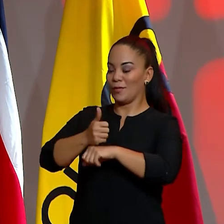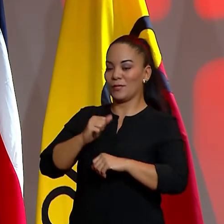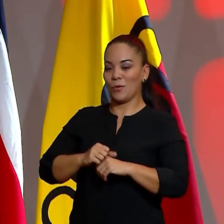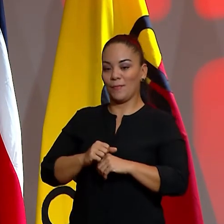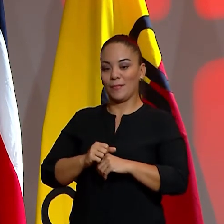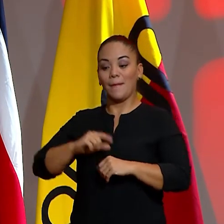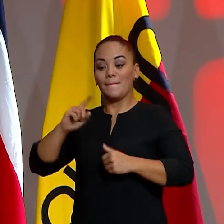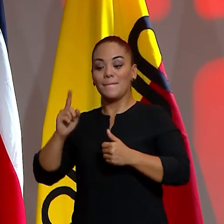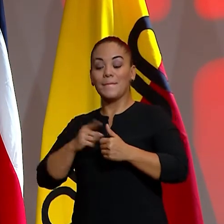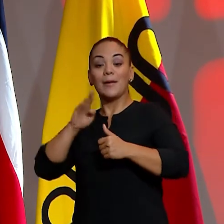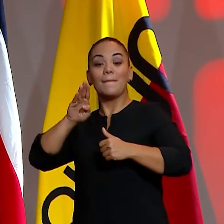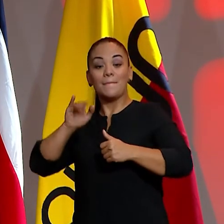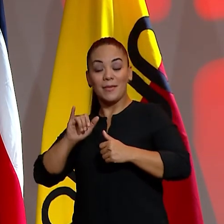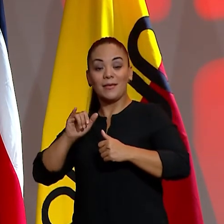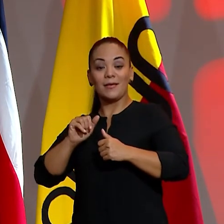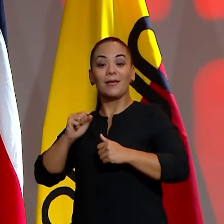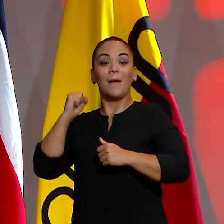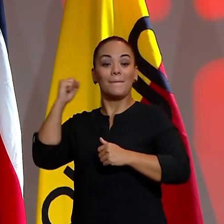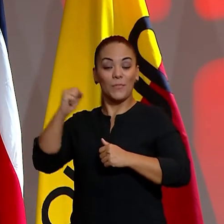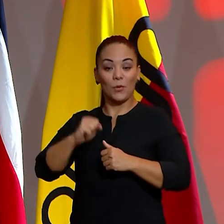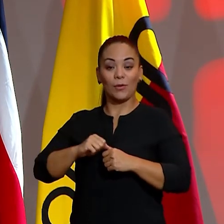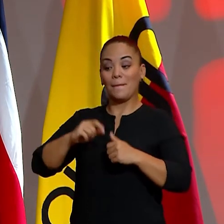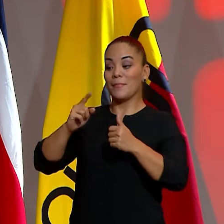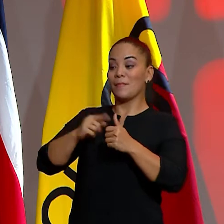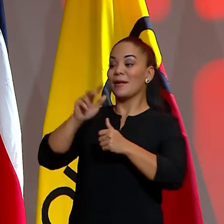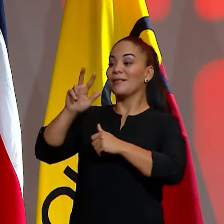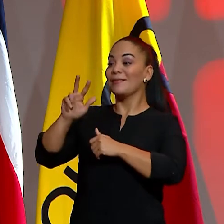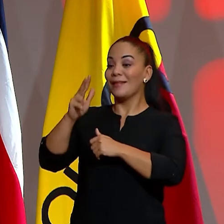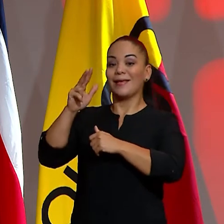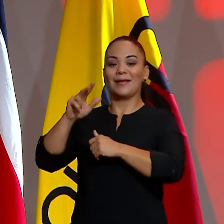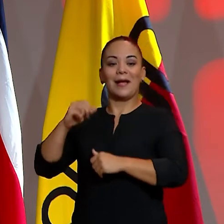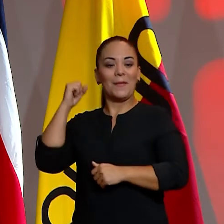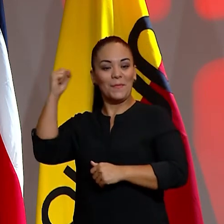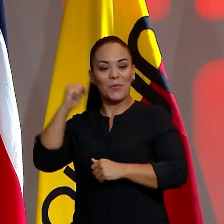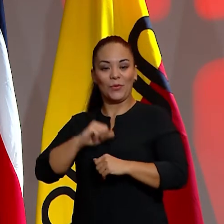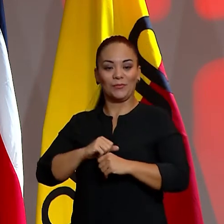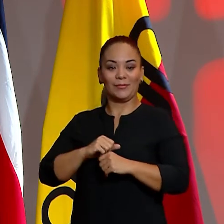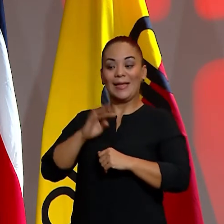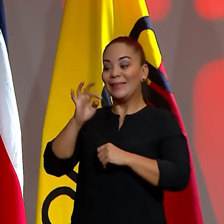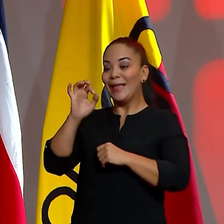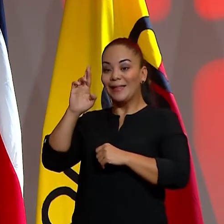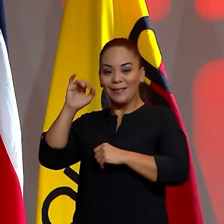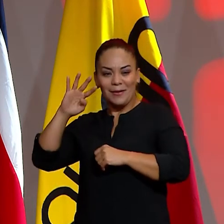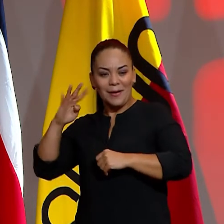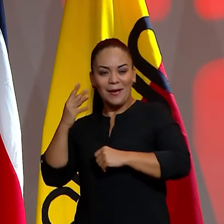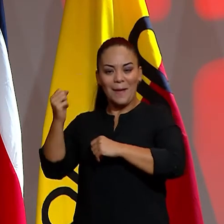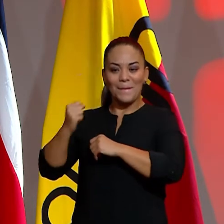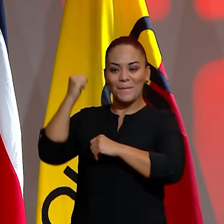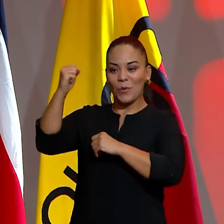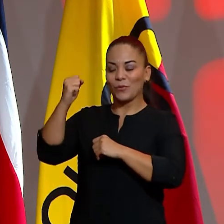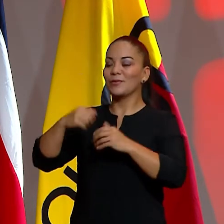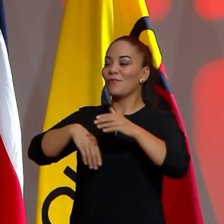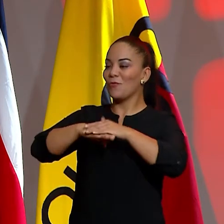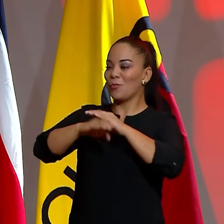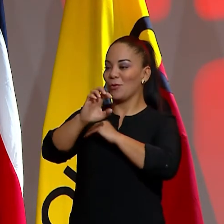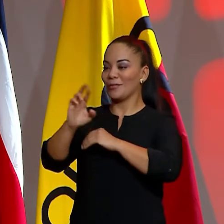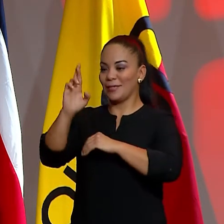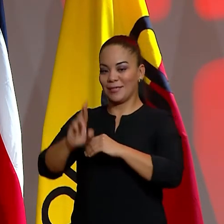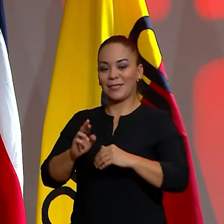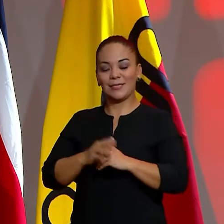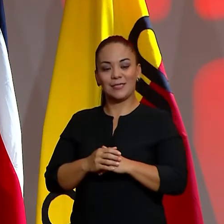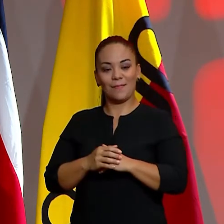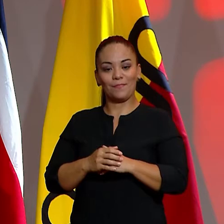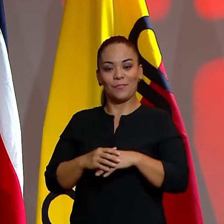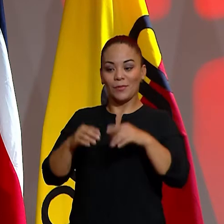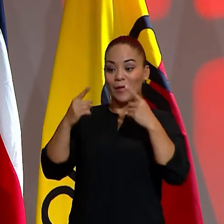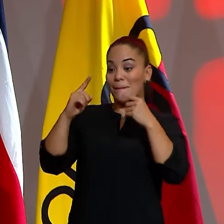bicampeón, el primer tricampeón, el primer tretacampeón de la historia del futbol tico. El primero en llegar a